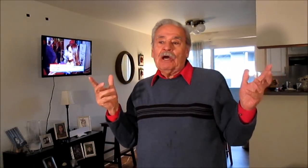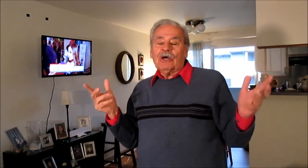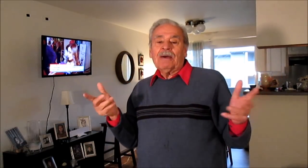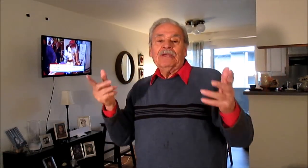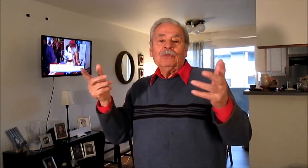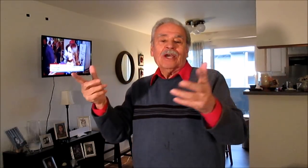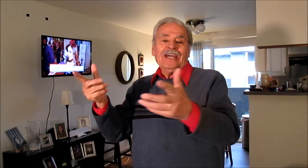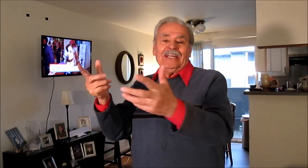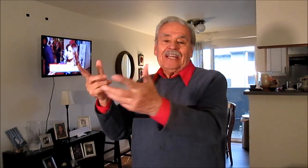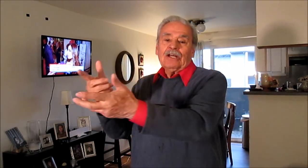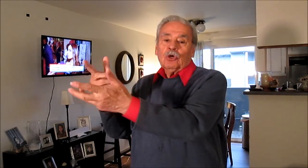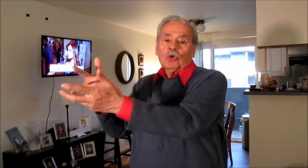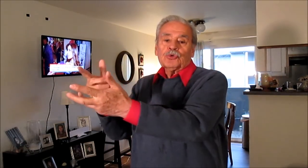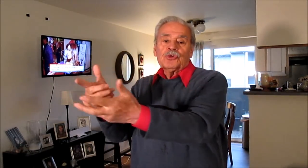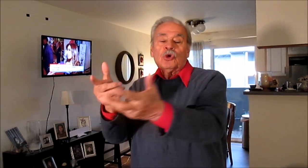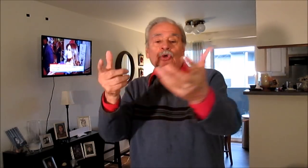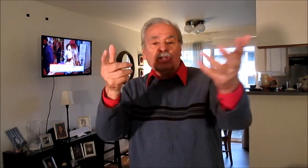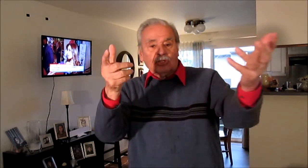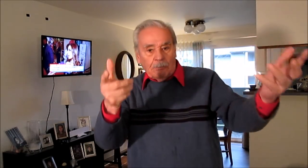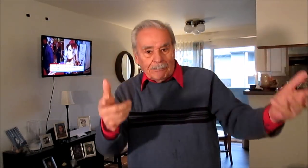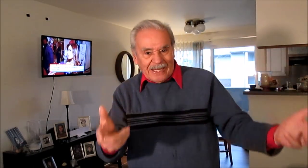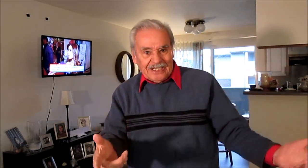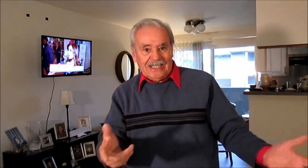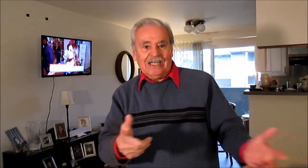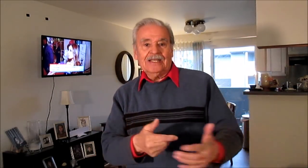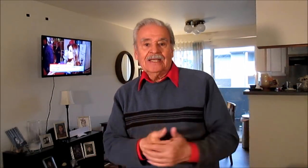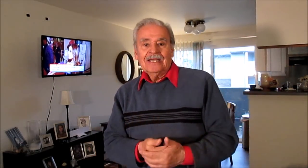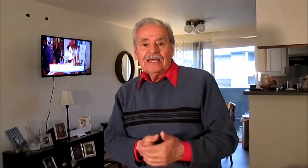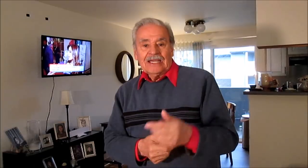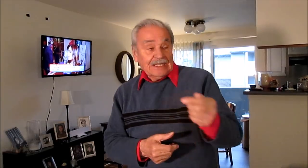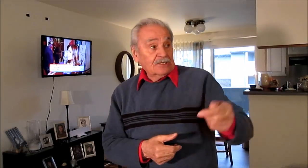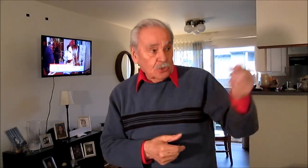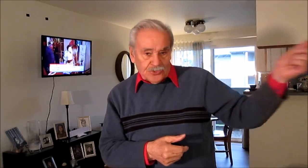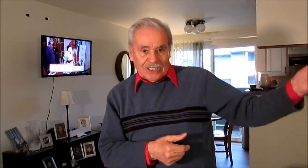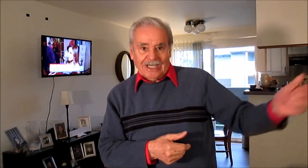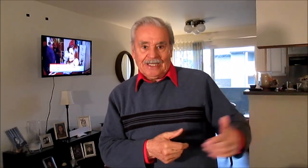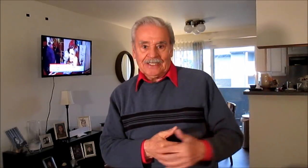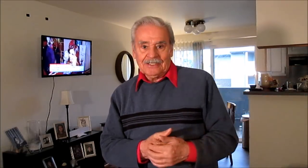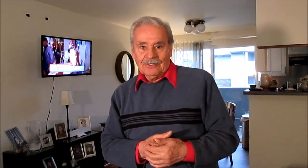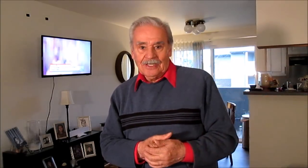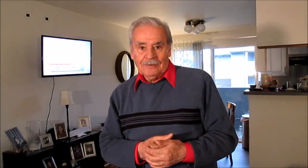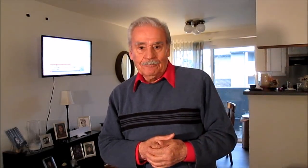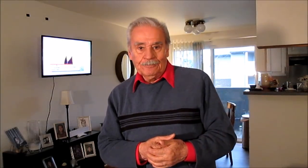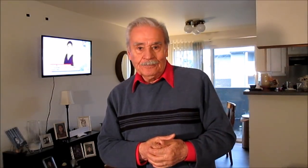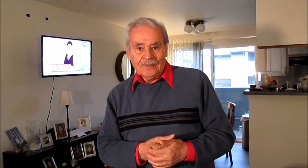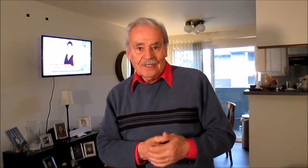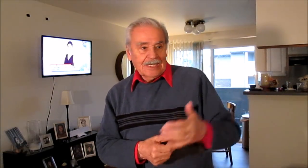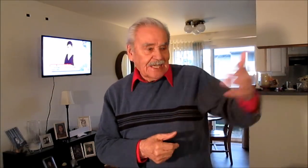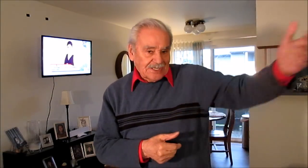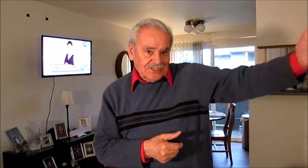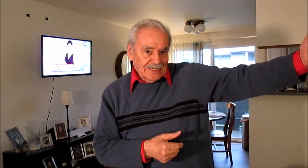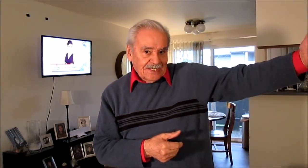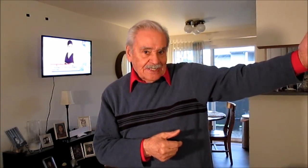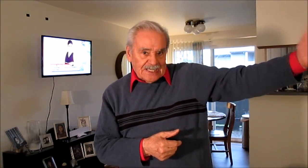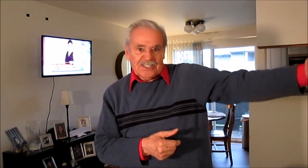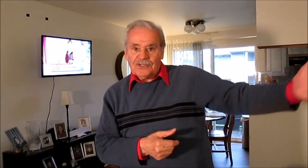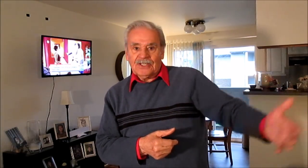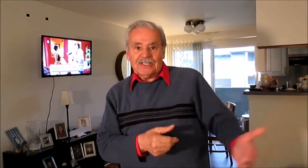ahora vino a generar corrupción con estos perejiles. Que están todos en canas ahora. Y que hace 10 años atrás